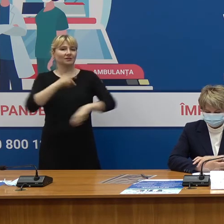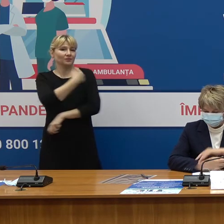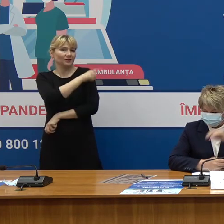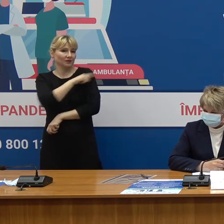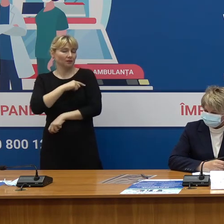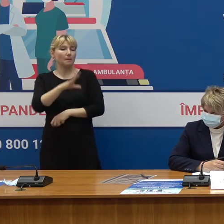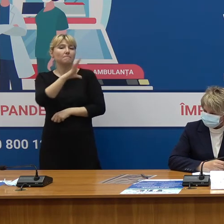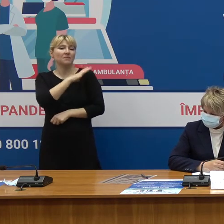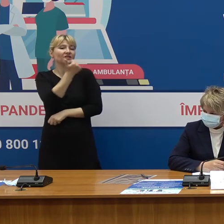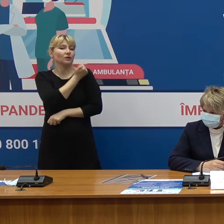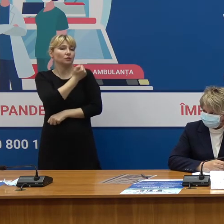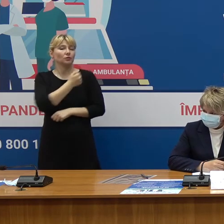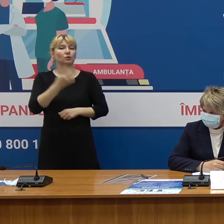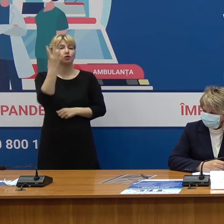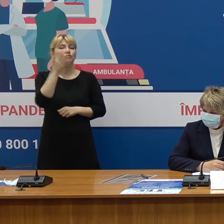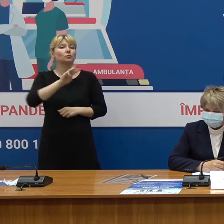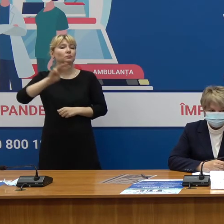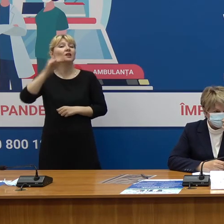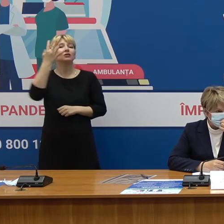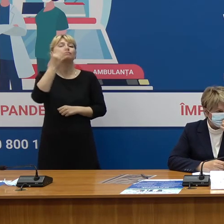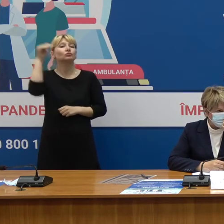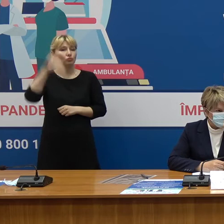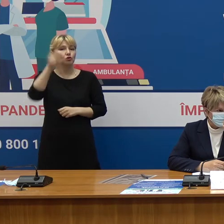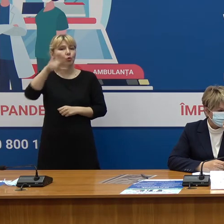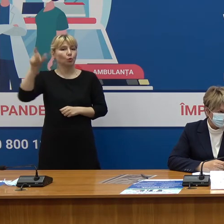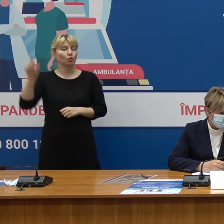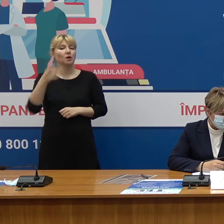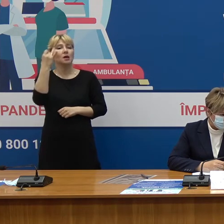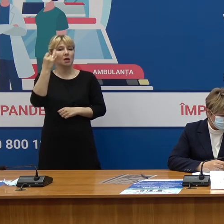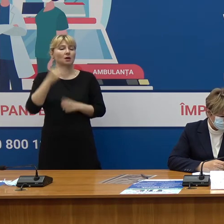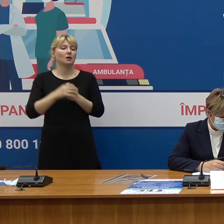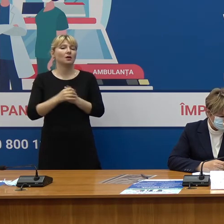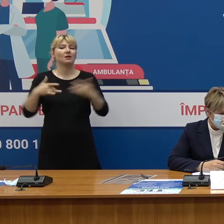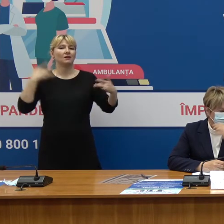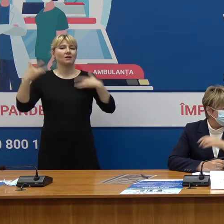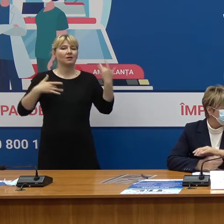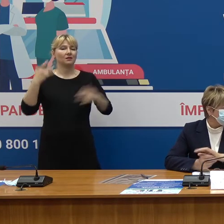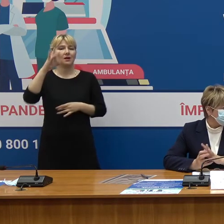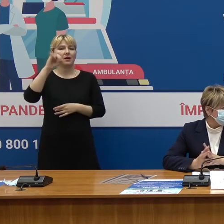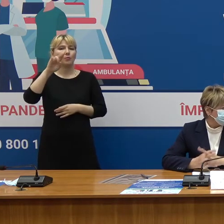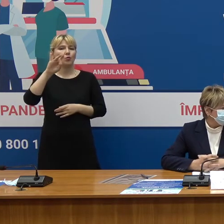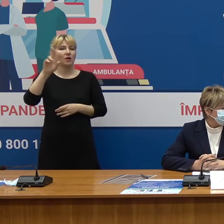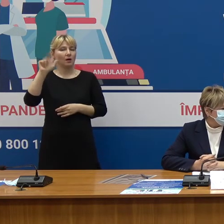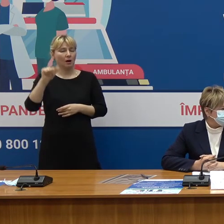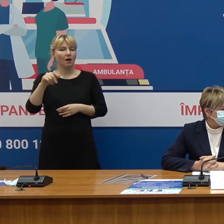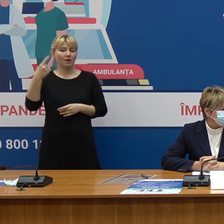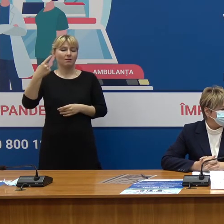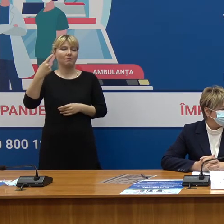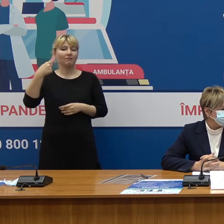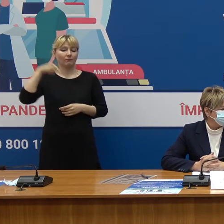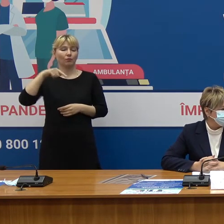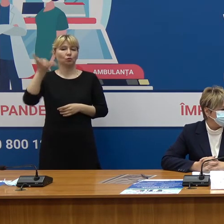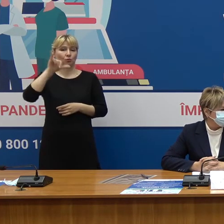Farmacie au fost vaccinate în jur de 4.000 de persoane și cel din cadrul Palatului Republicii care s-a desfășurat weekendul